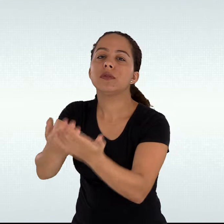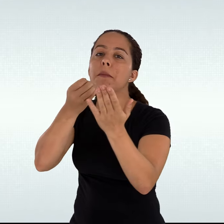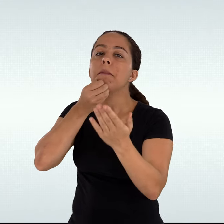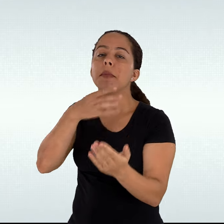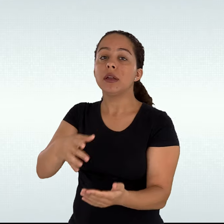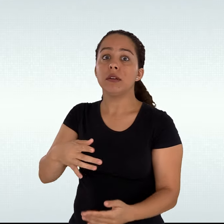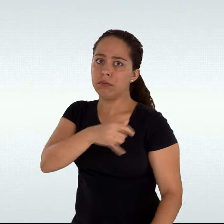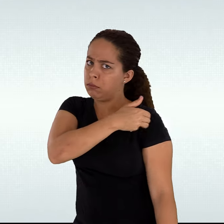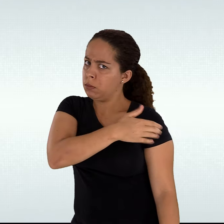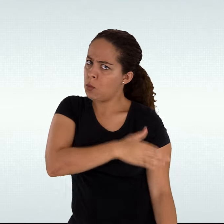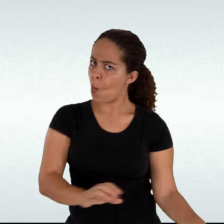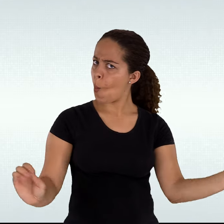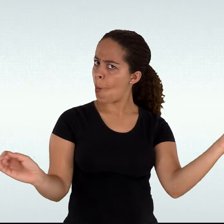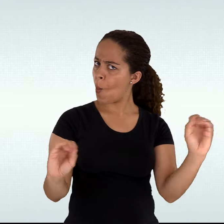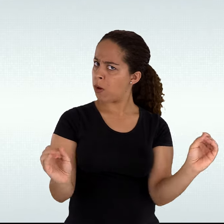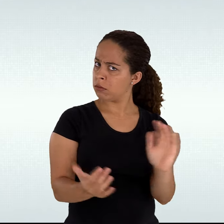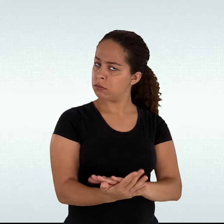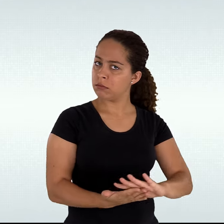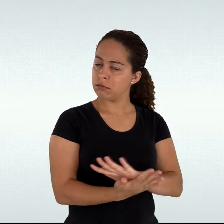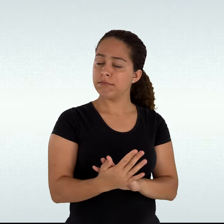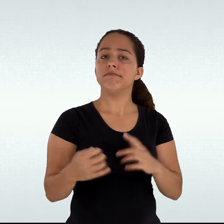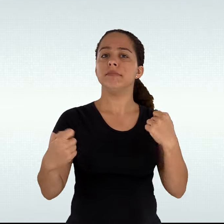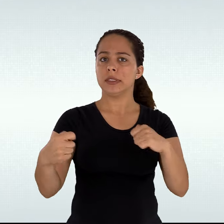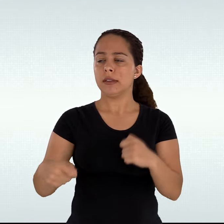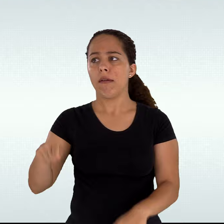e, portanto, em igualdade de condições.